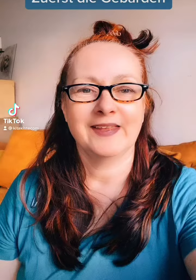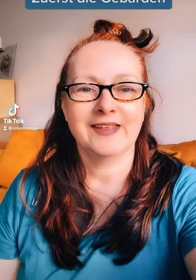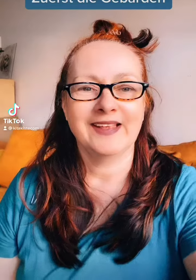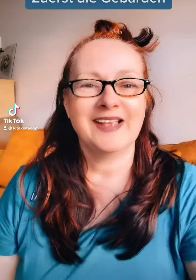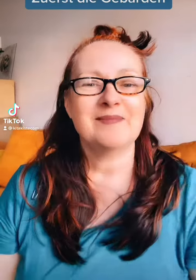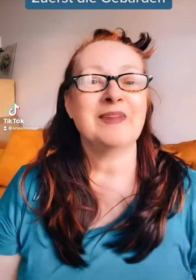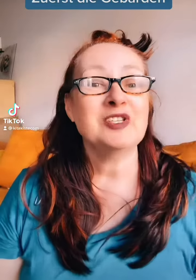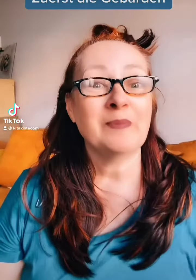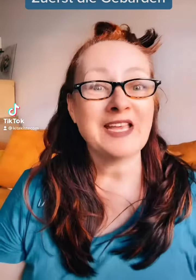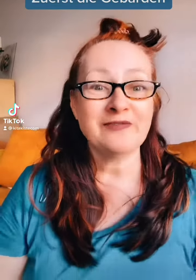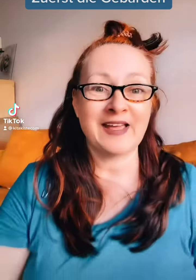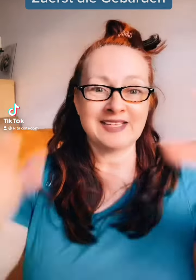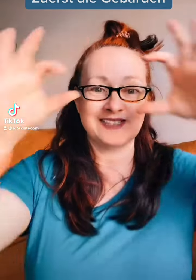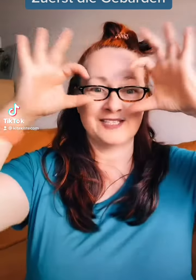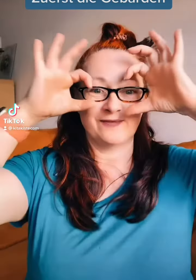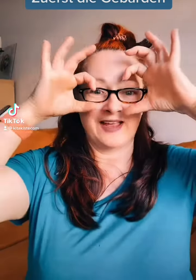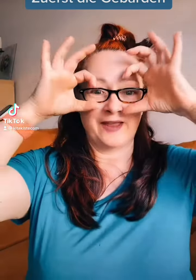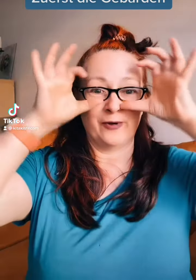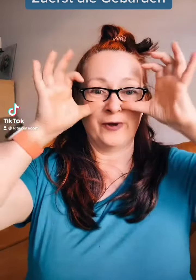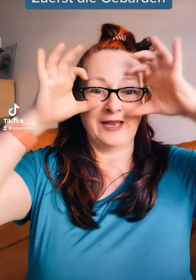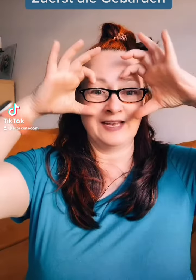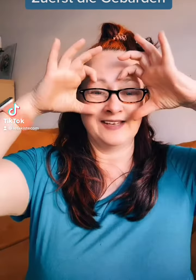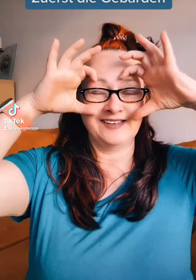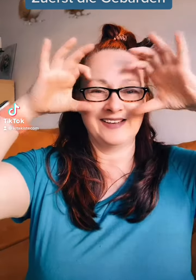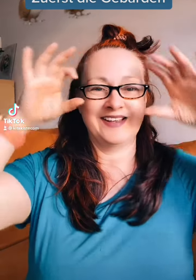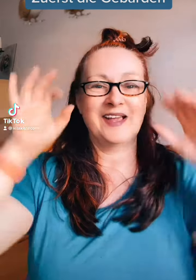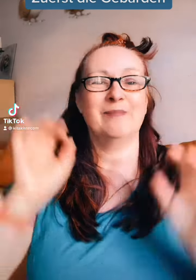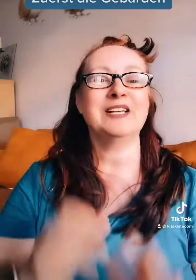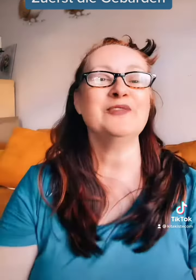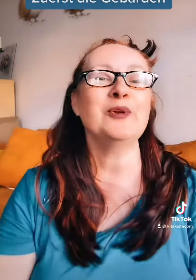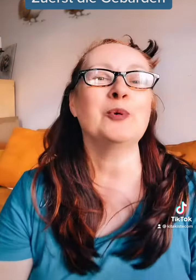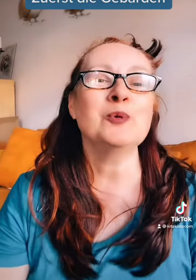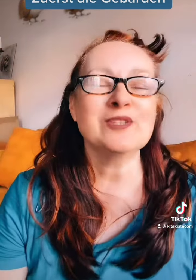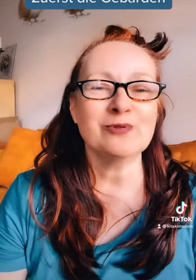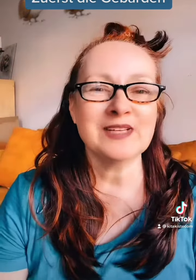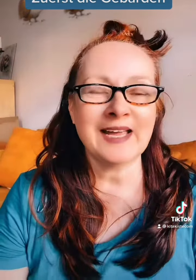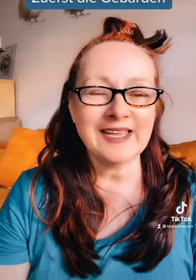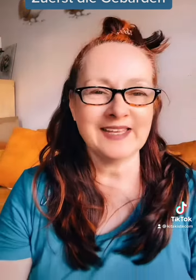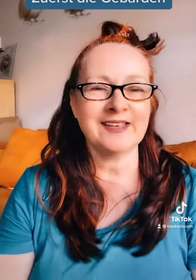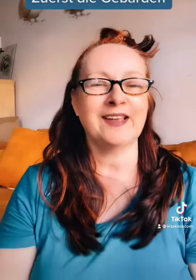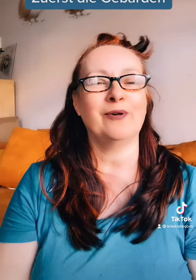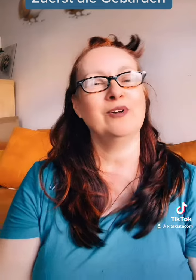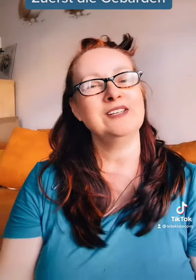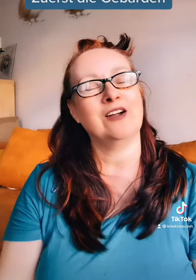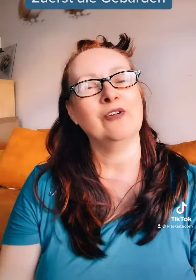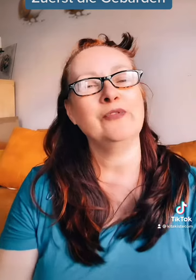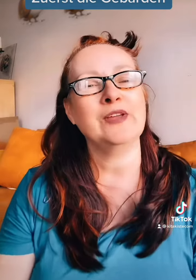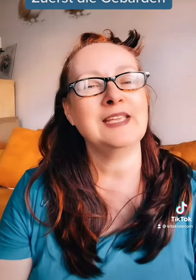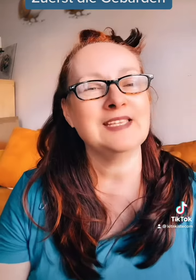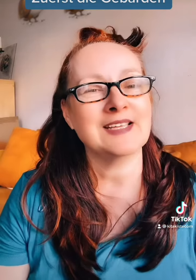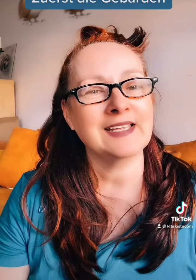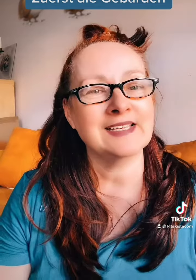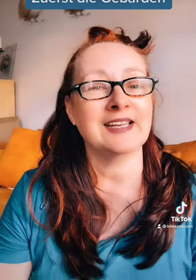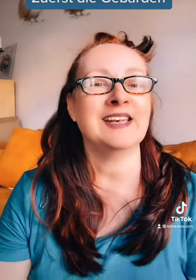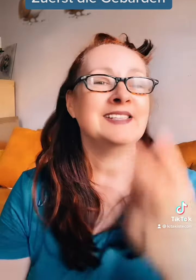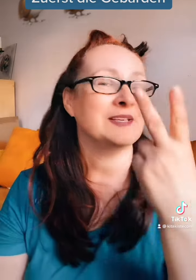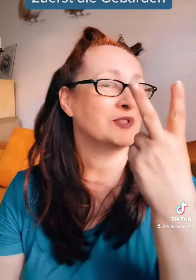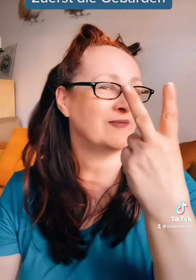Mein Sprechvers Zwei Eulen passt für große U3-Kinder und auch für Kita-Kinder, denn es gibt zwei